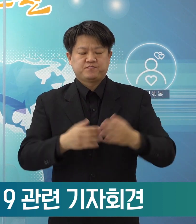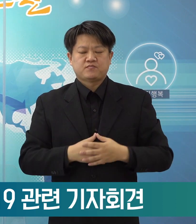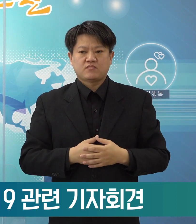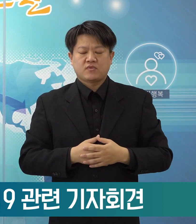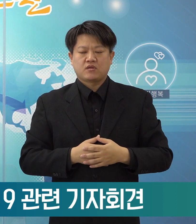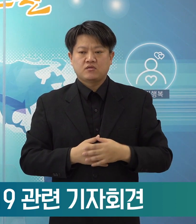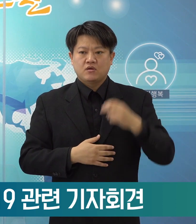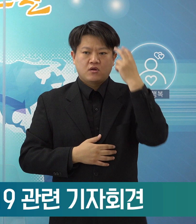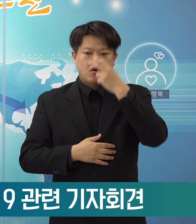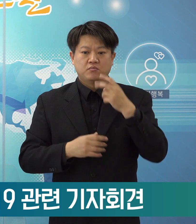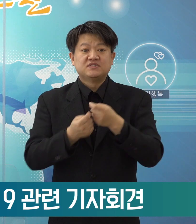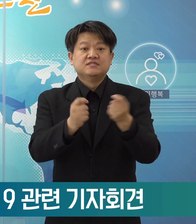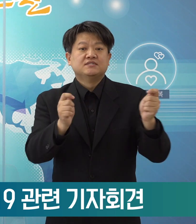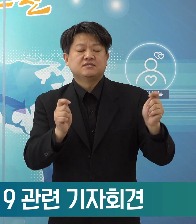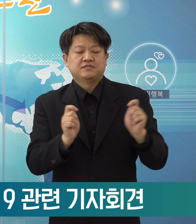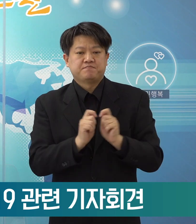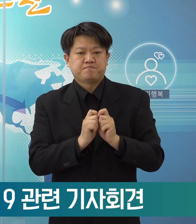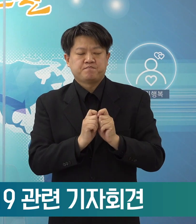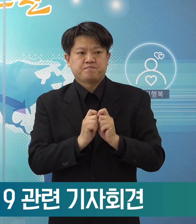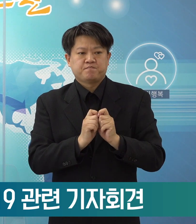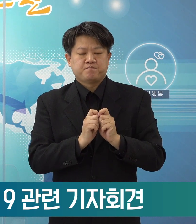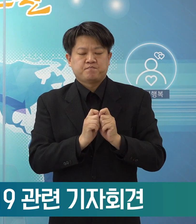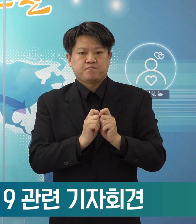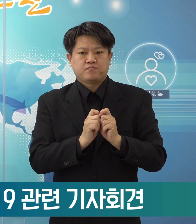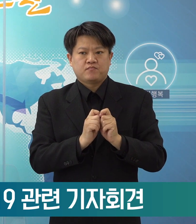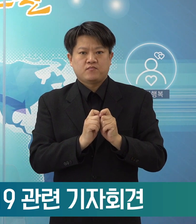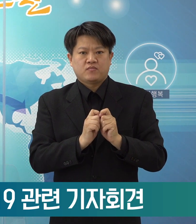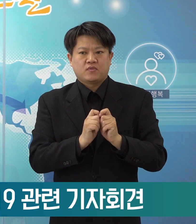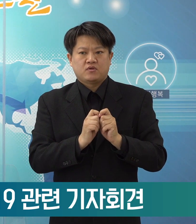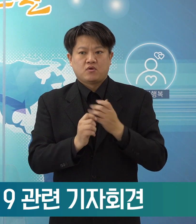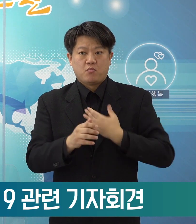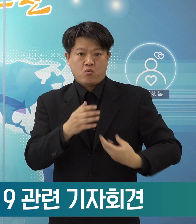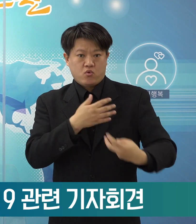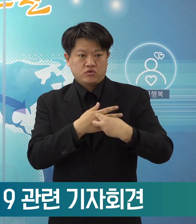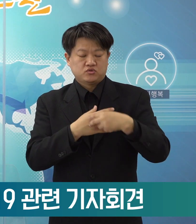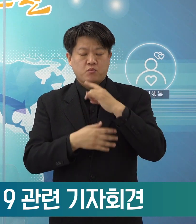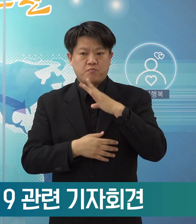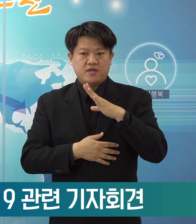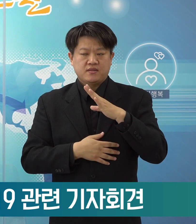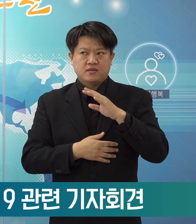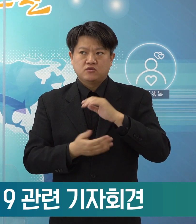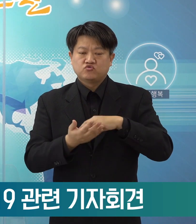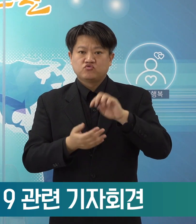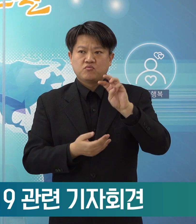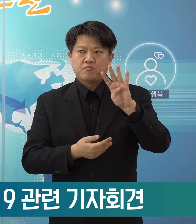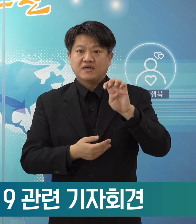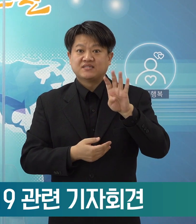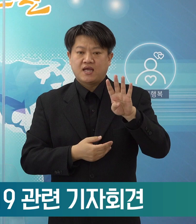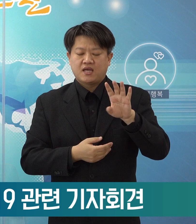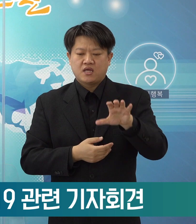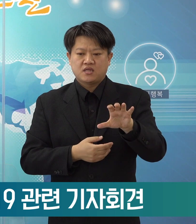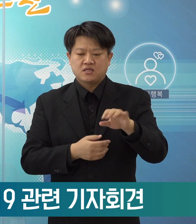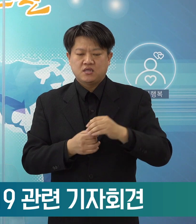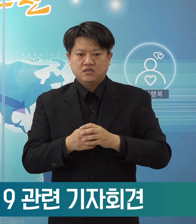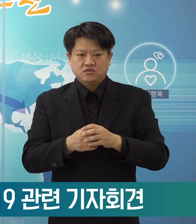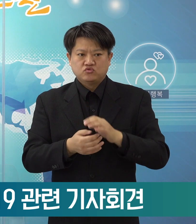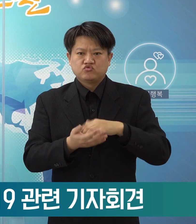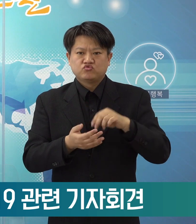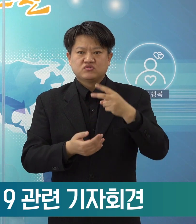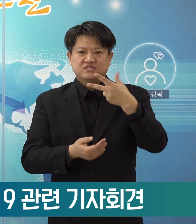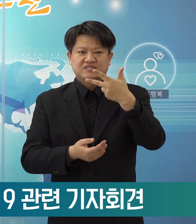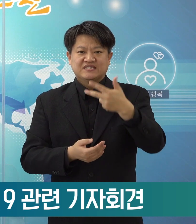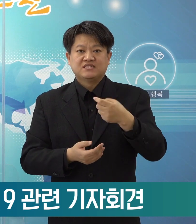검체팀은 아까 말씀드린 대로 보건소만 44개인데 73개 팀으로